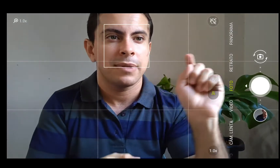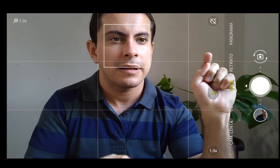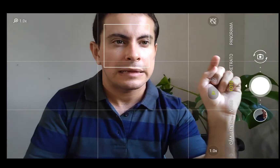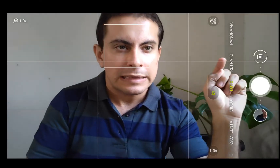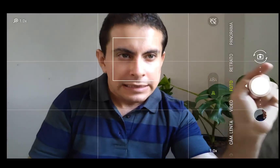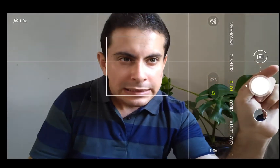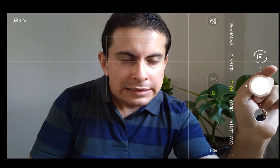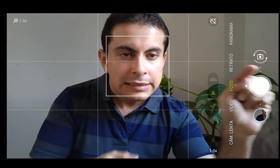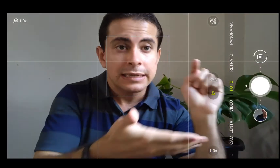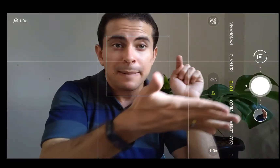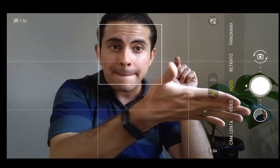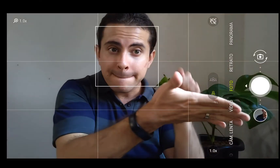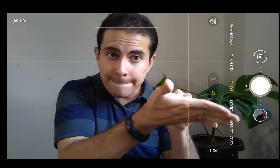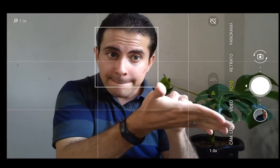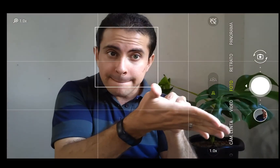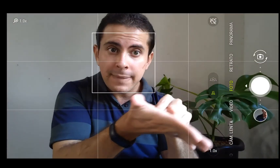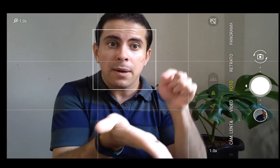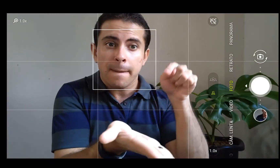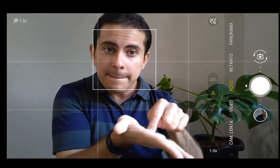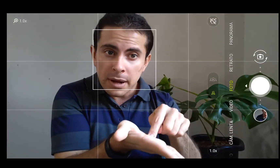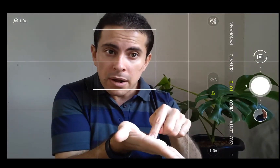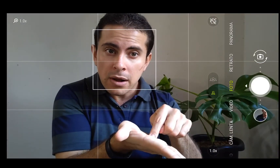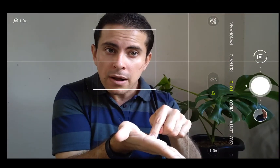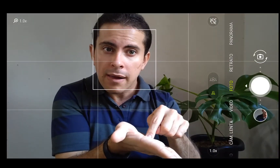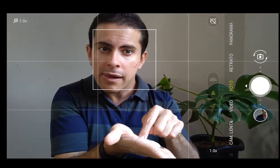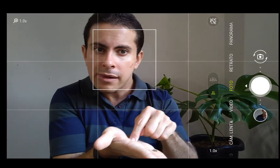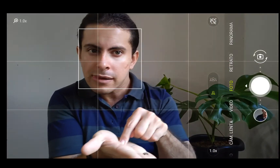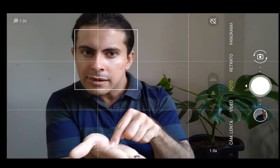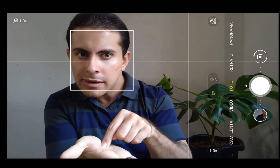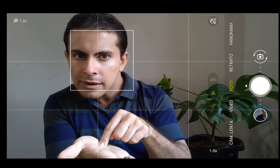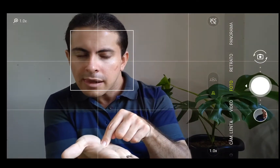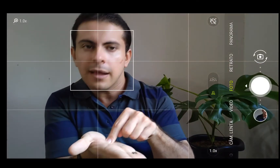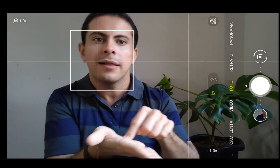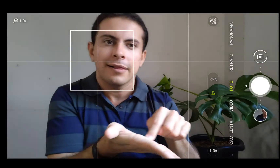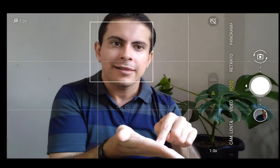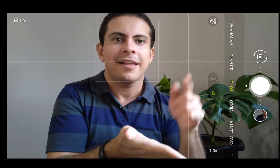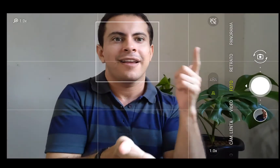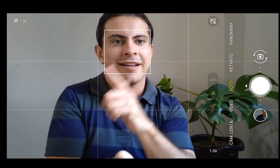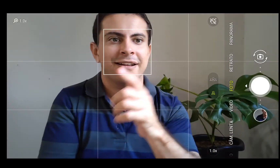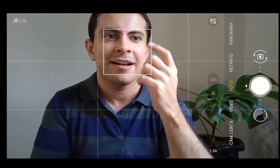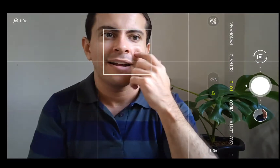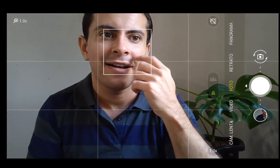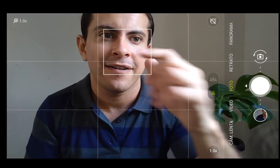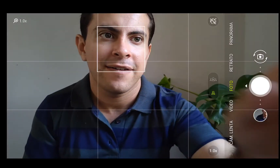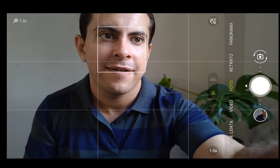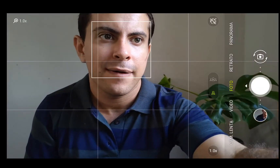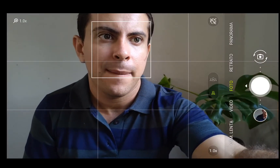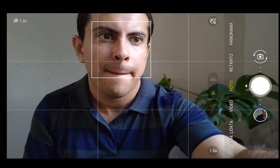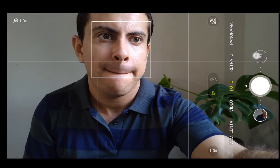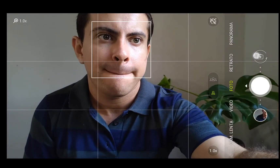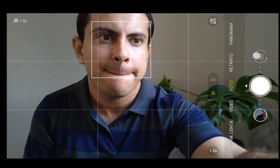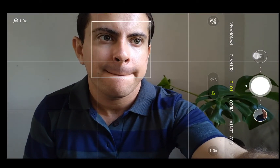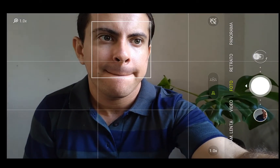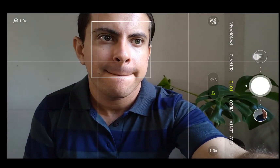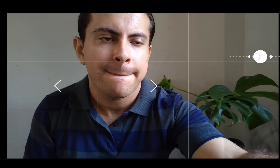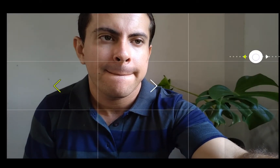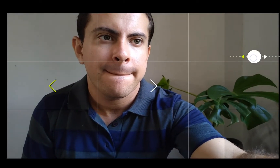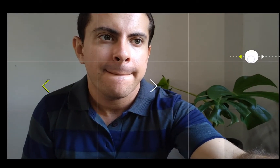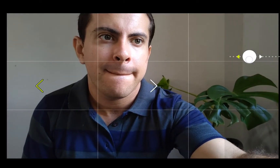aí a câmera vai conseguir se mexer, vai poder mudar o ângulo. Então, o que eu acho meio estranho aqui no Zenfone 6 é não ter